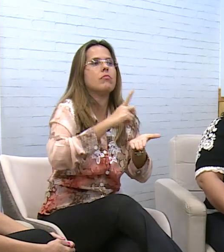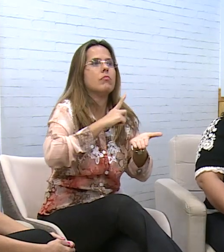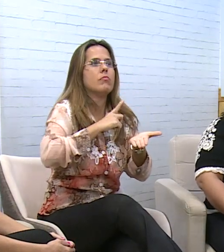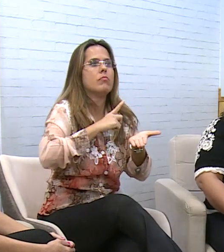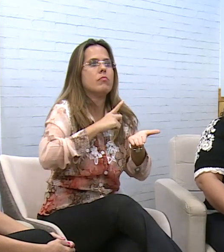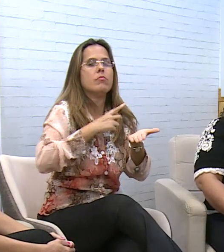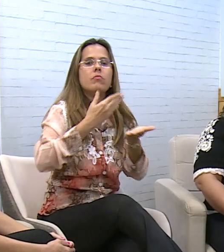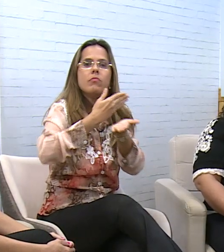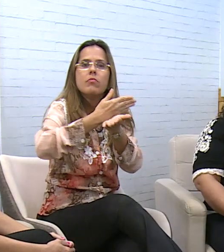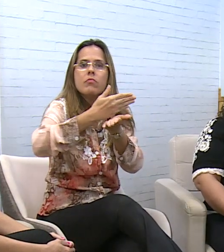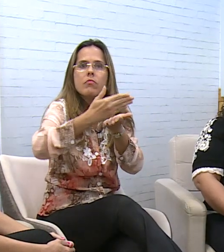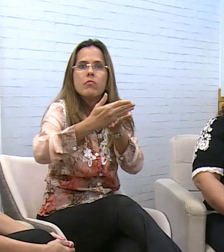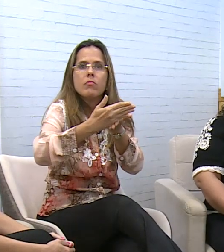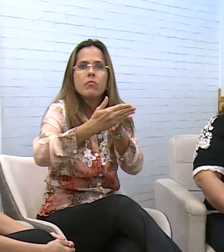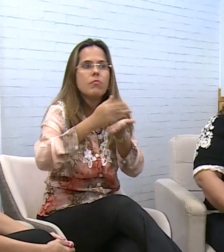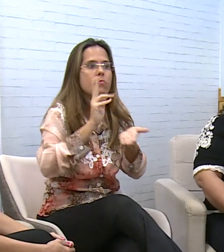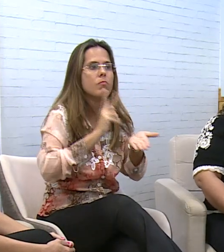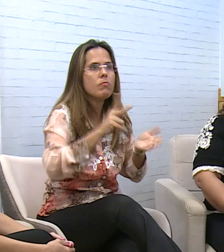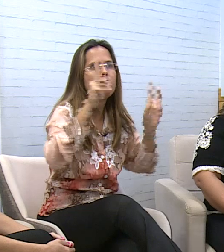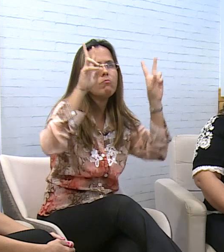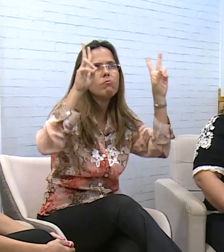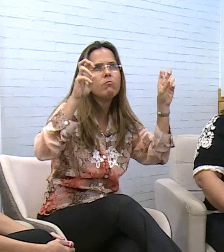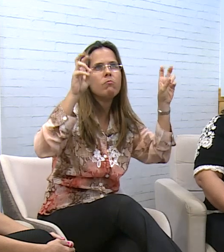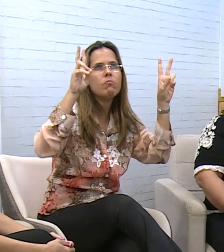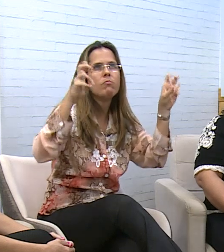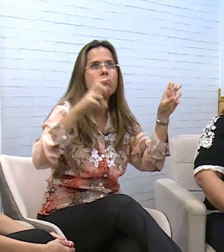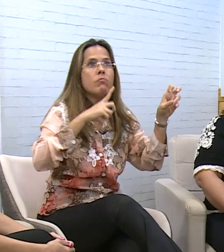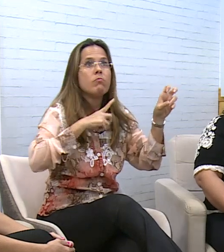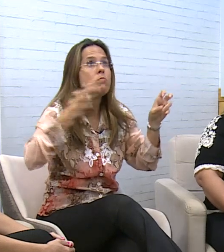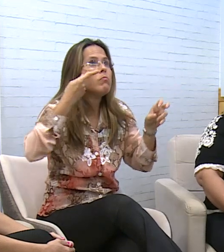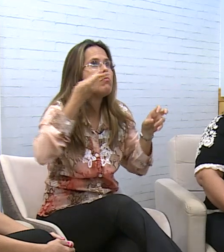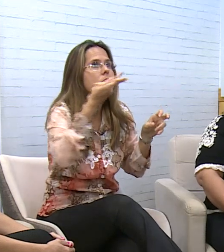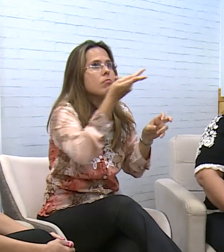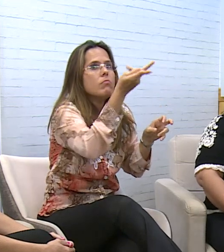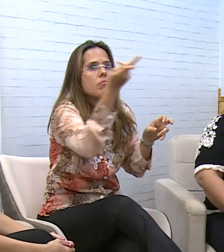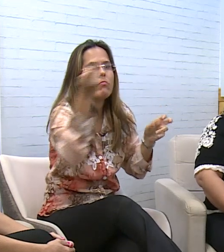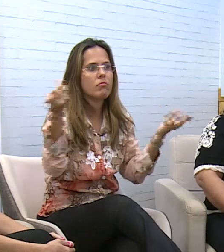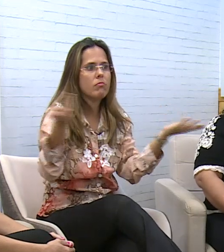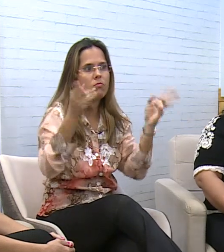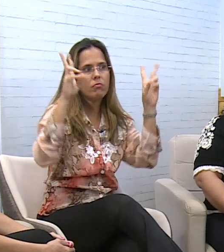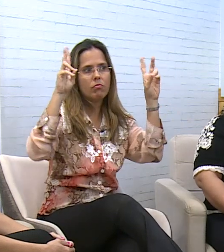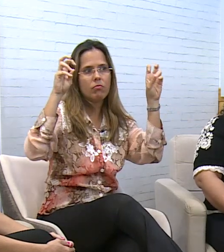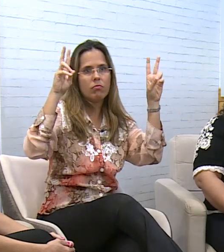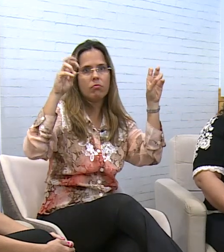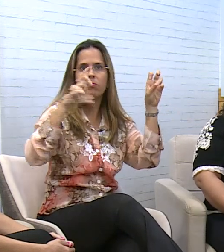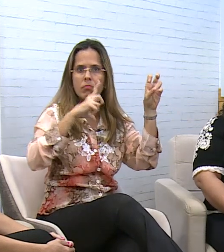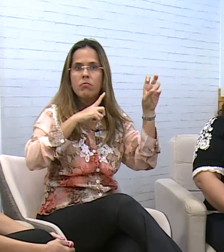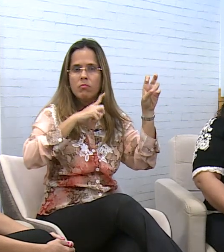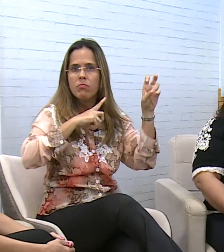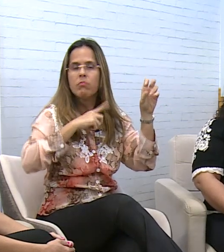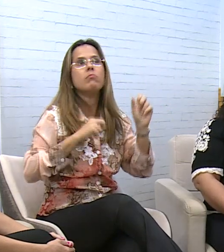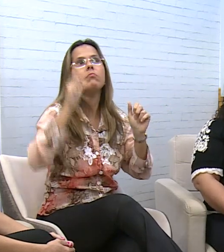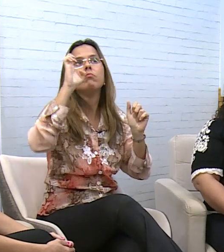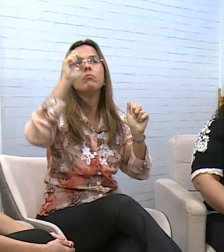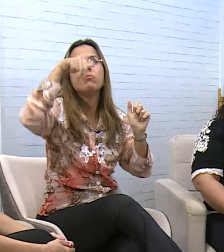quando passou a se tornar pauta em ambientes de grande visibilidade, como tema da redação do Exame Nacional do Ensino Médio em